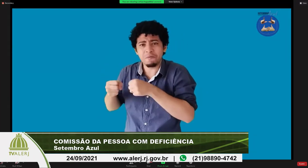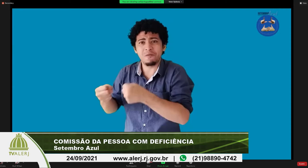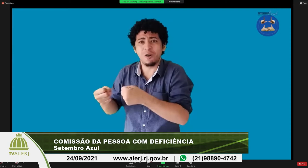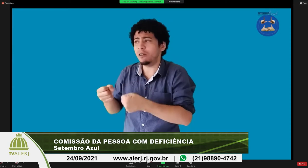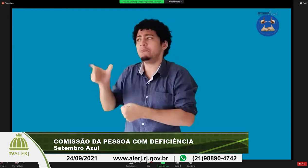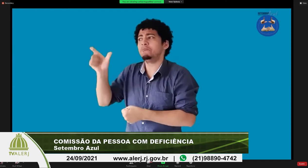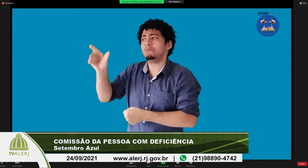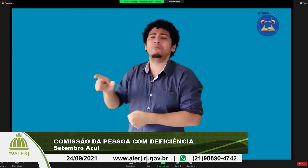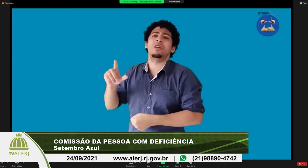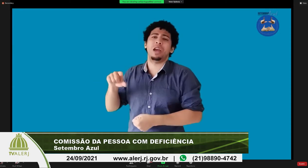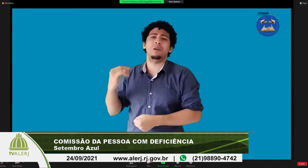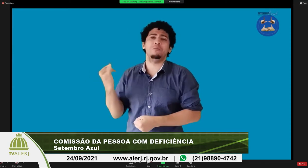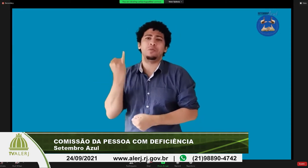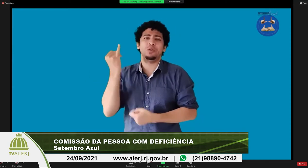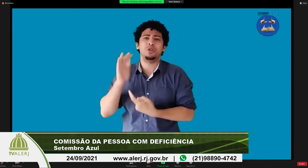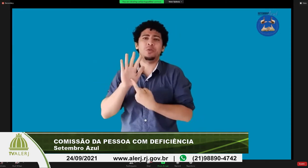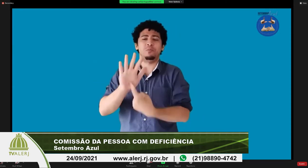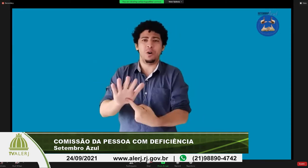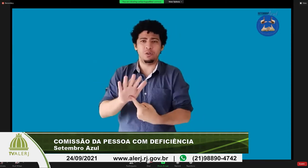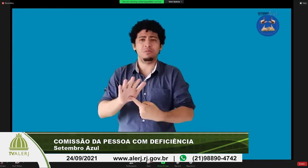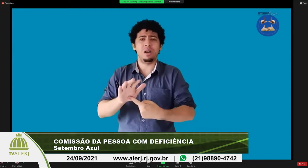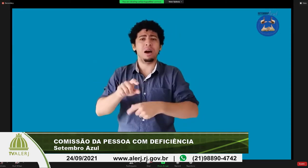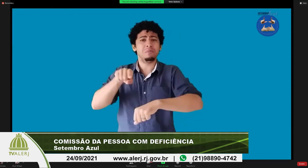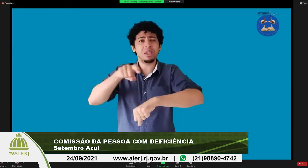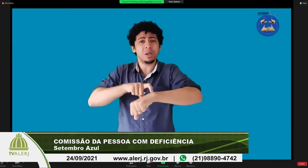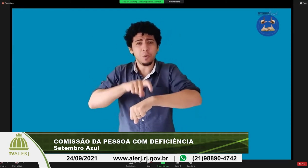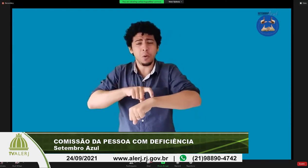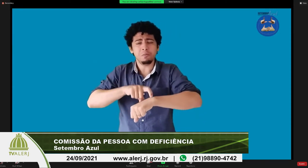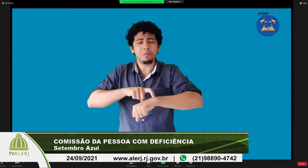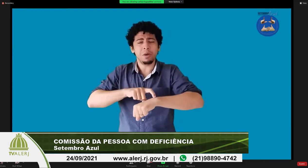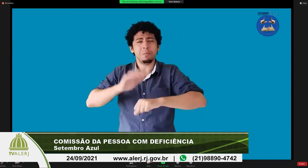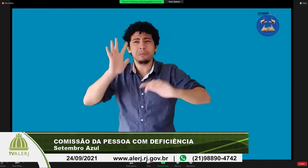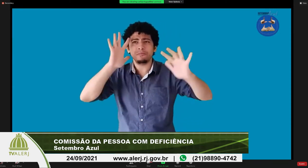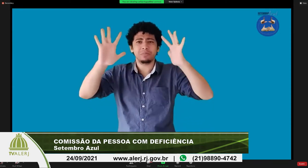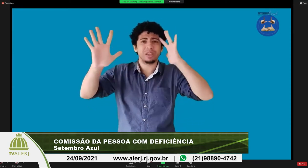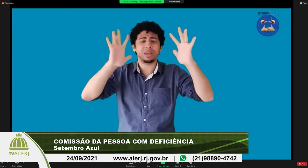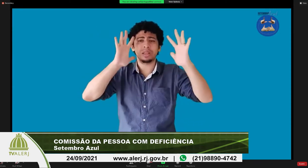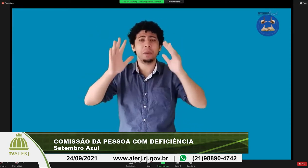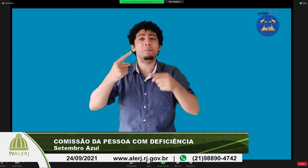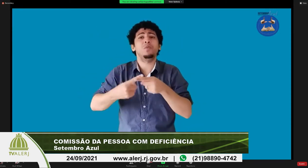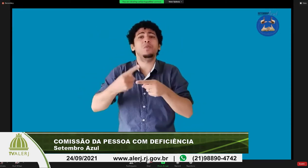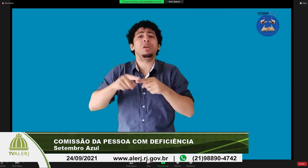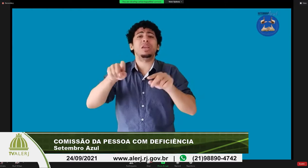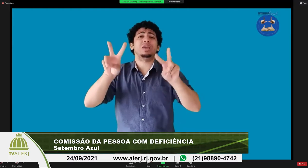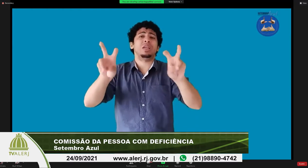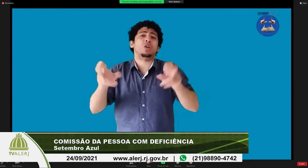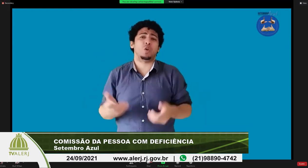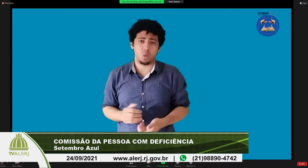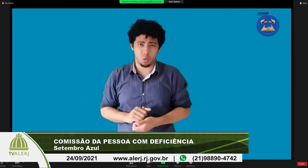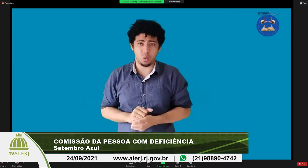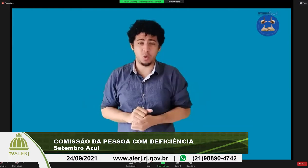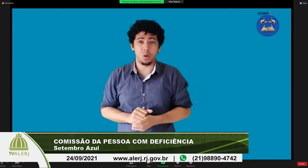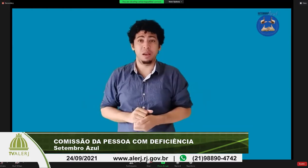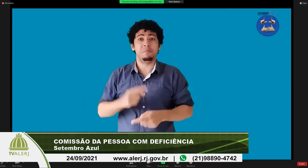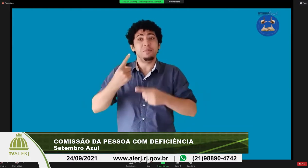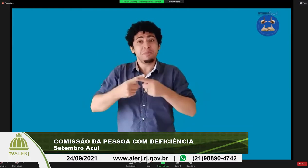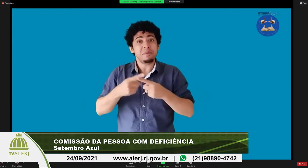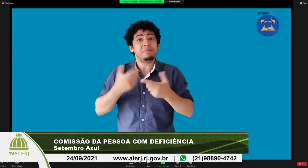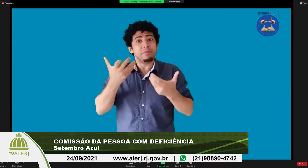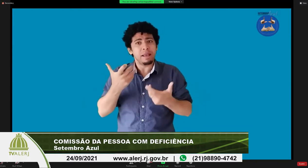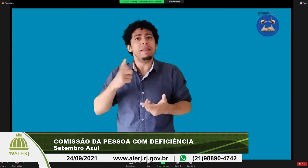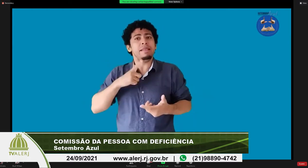engajamento do deputado em se esforçar em poder se comunicar e trazer informações para outros surdos isso é uma reflexão